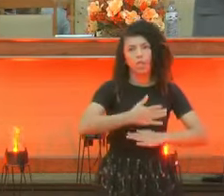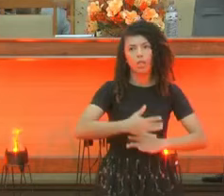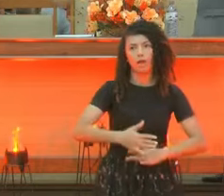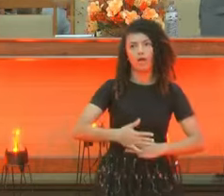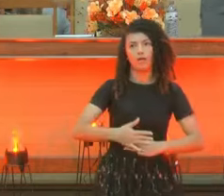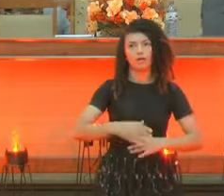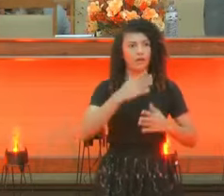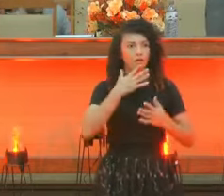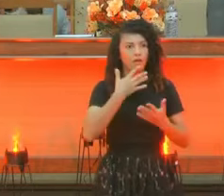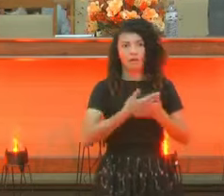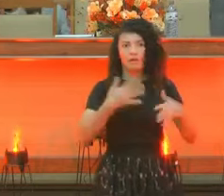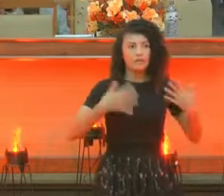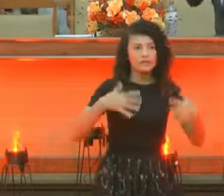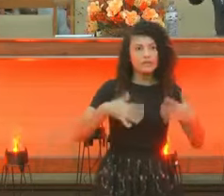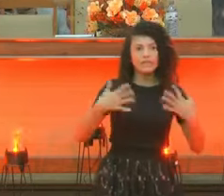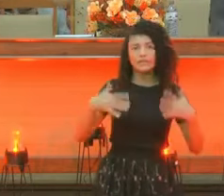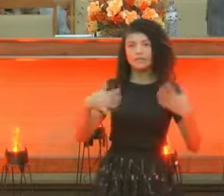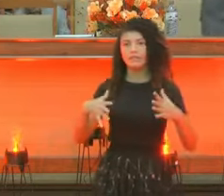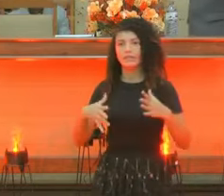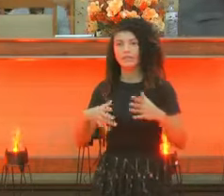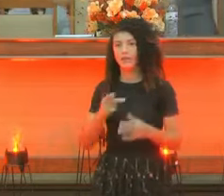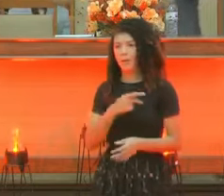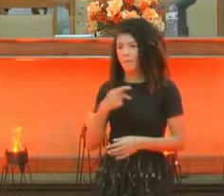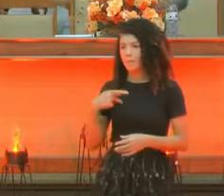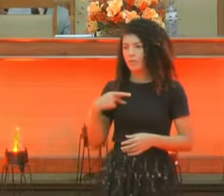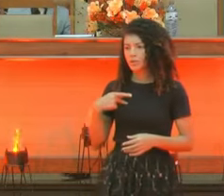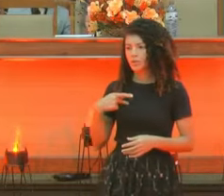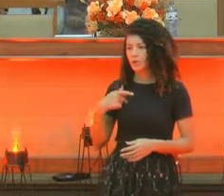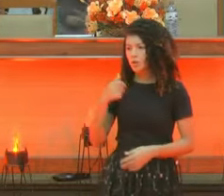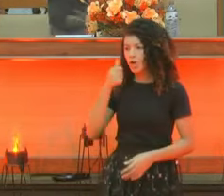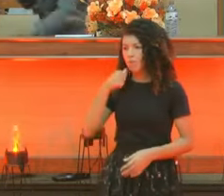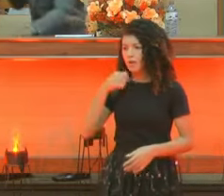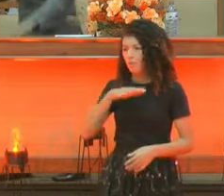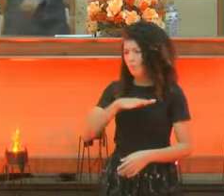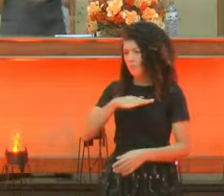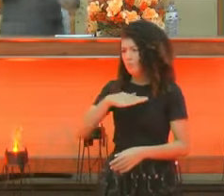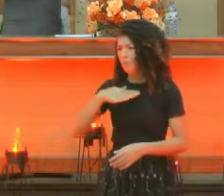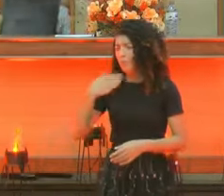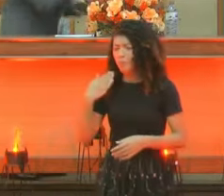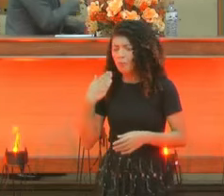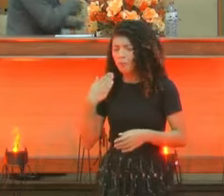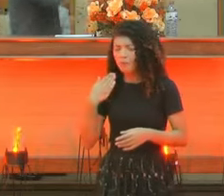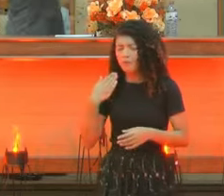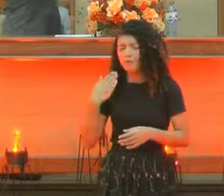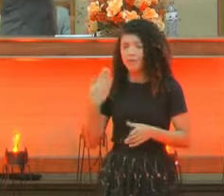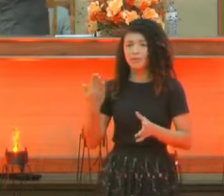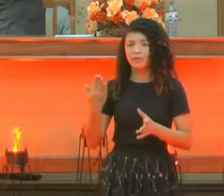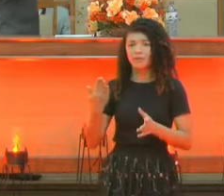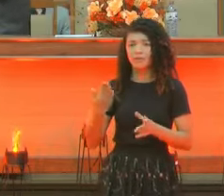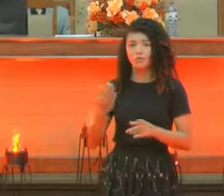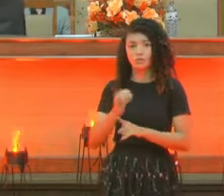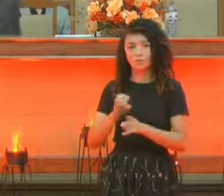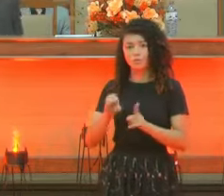Eita, meu pai. É assim. Pastor, a fulana de tal morreu. Estava lá no culto. Meu Deus.